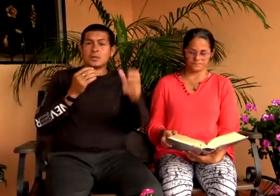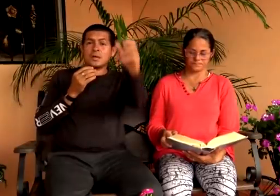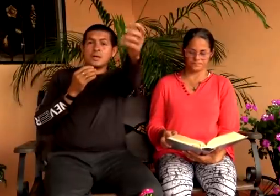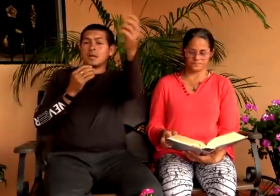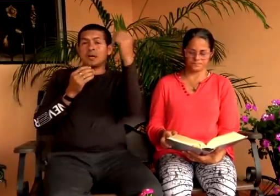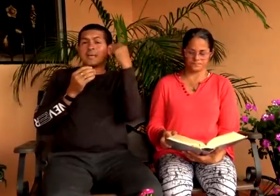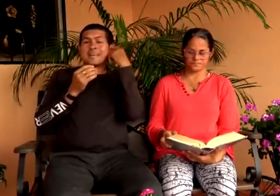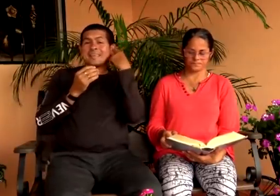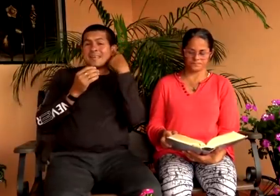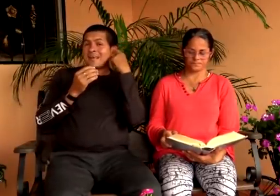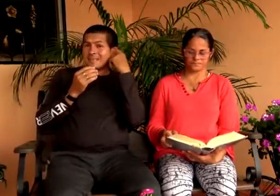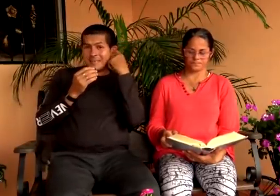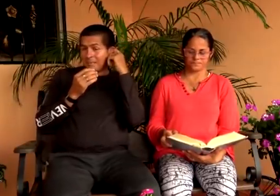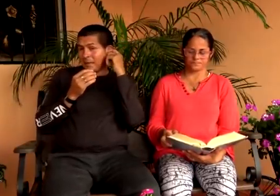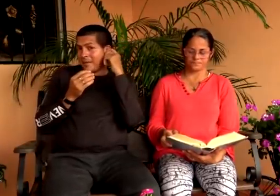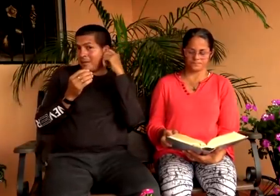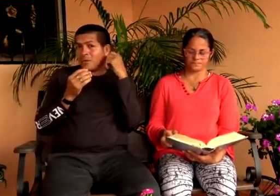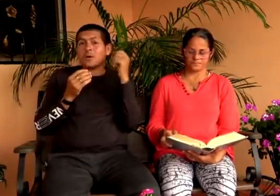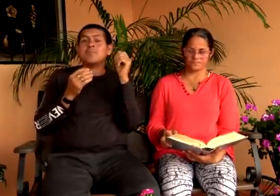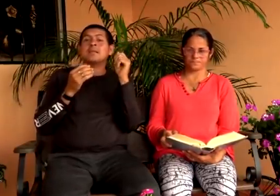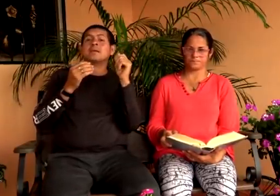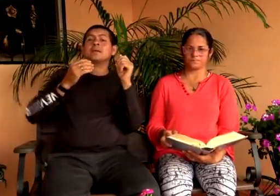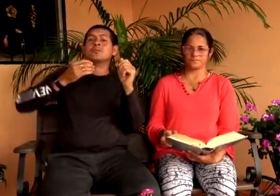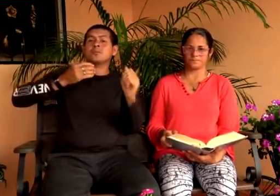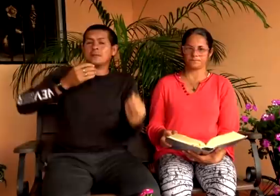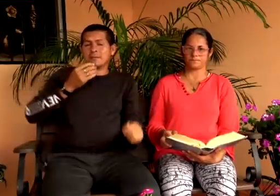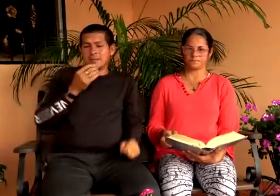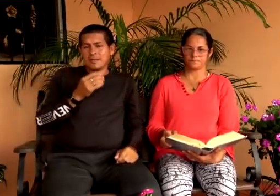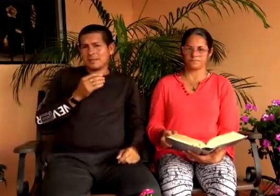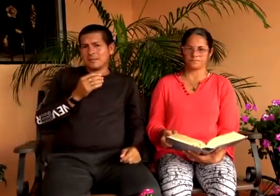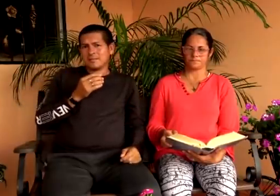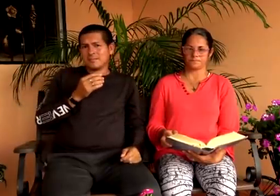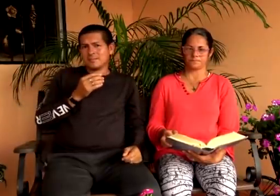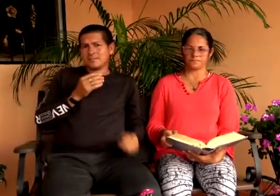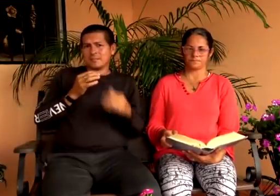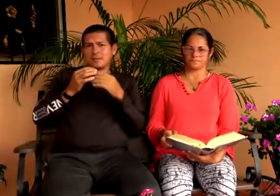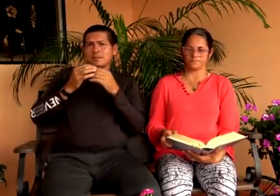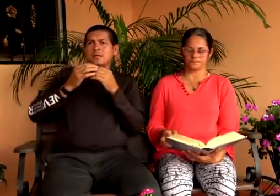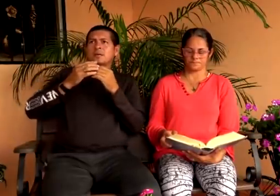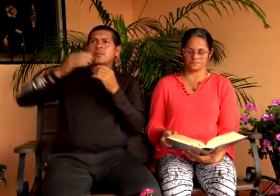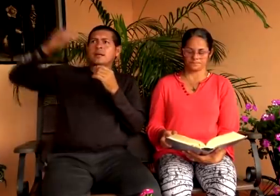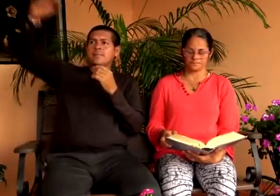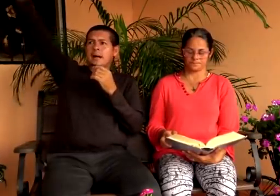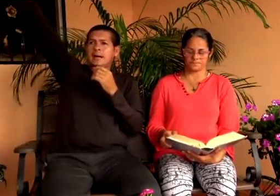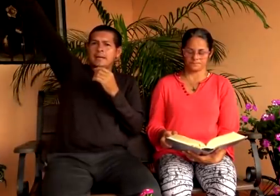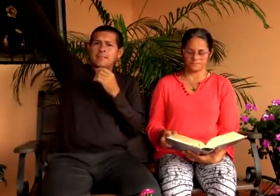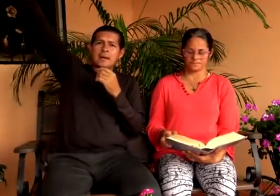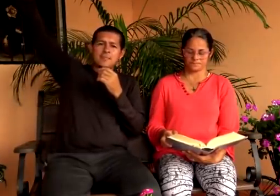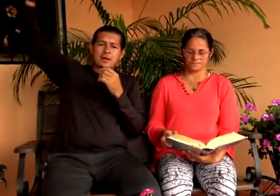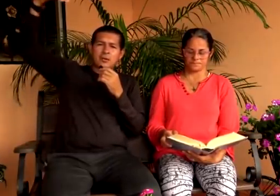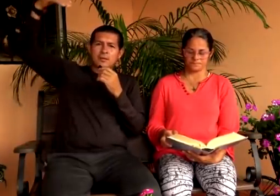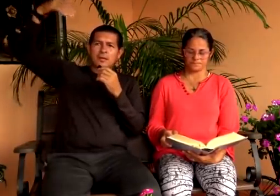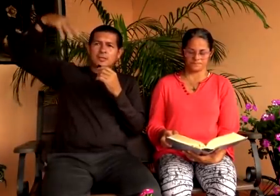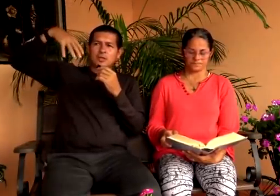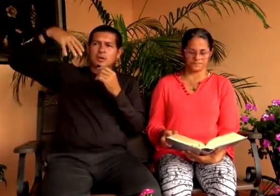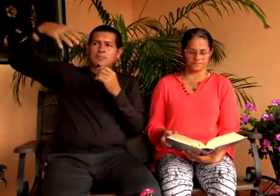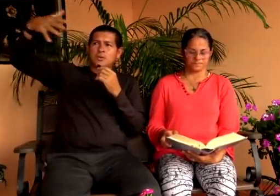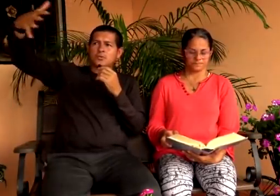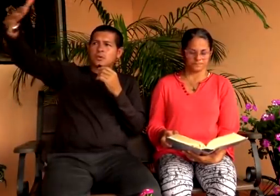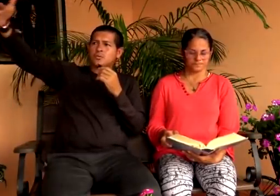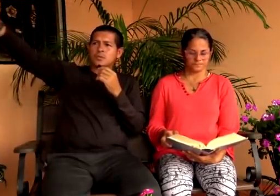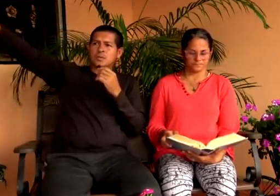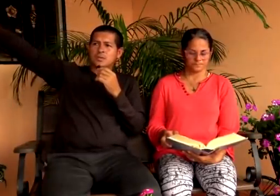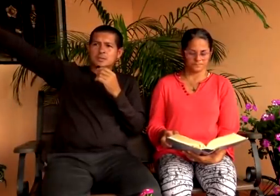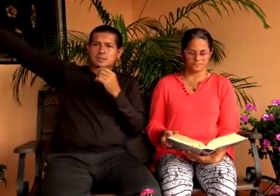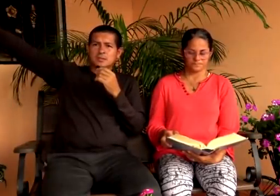estos que que rechazan es palabra de Dios Juan 20 21 23 así como el padre me ha enviado a mí así los